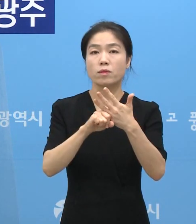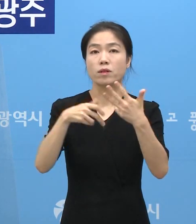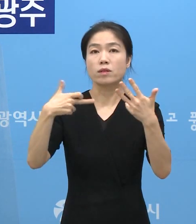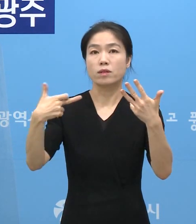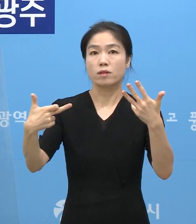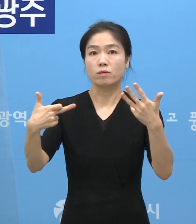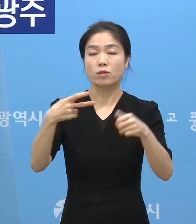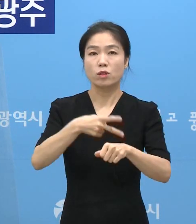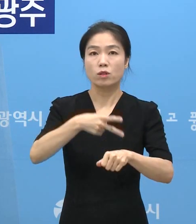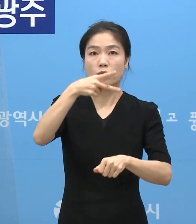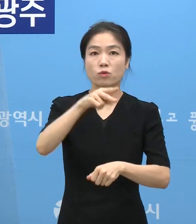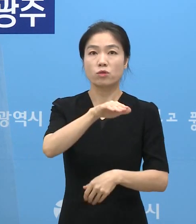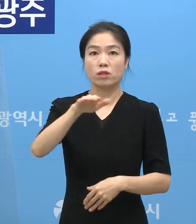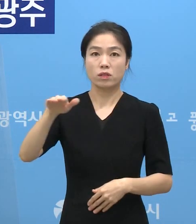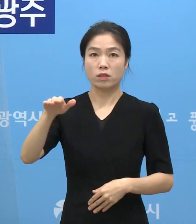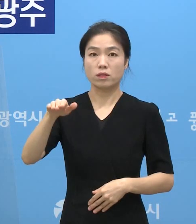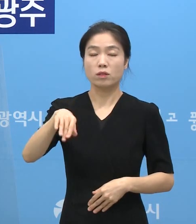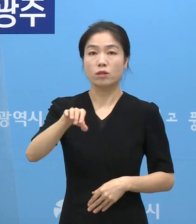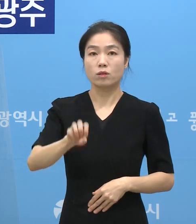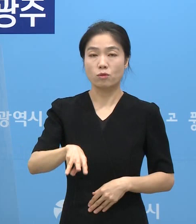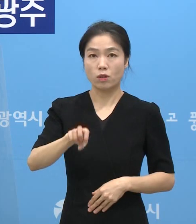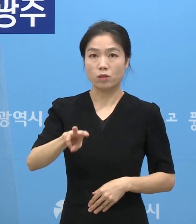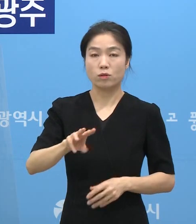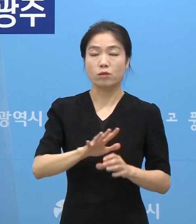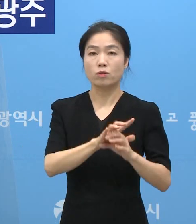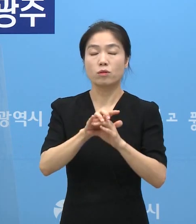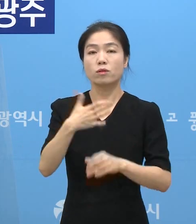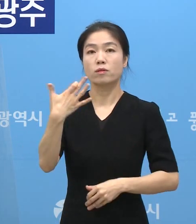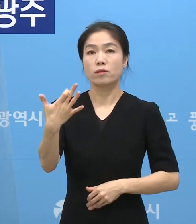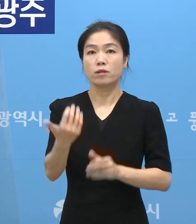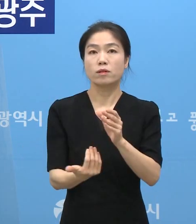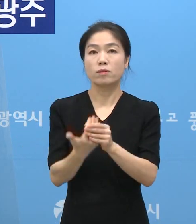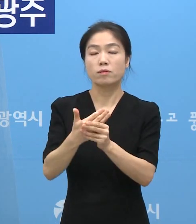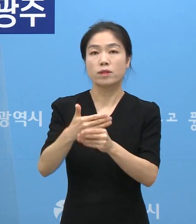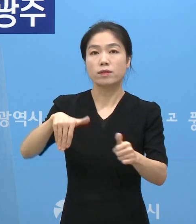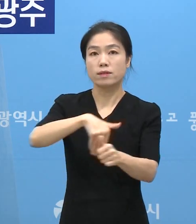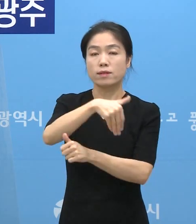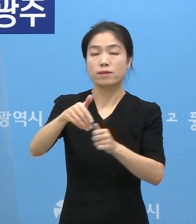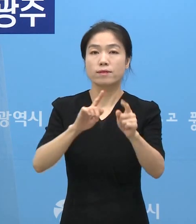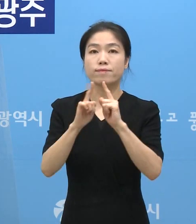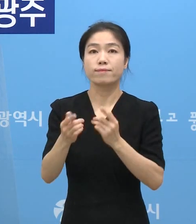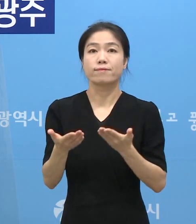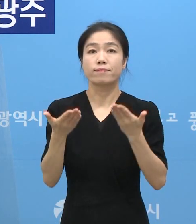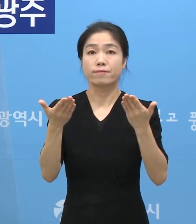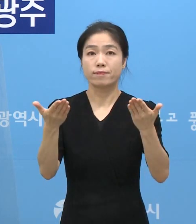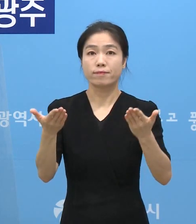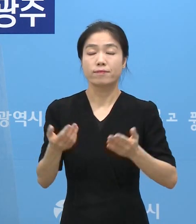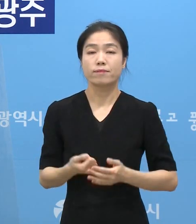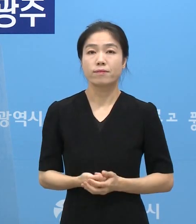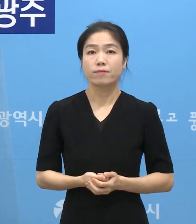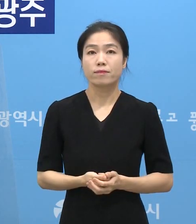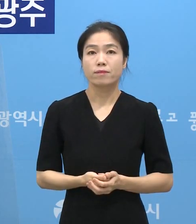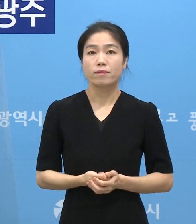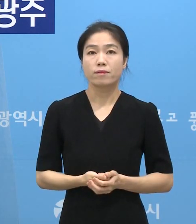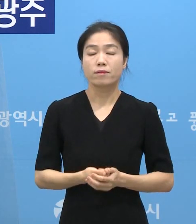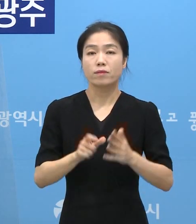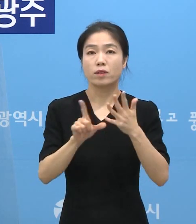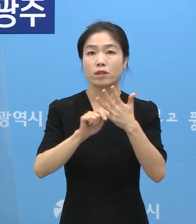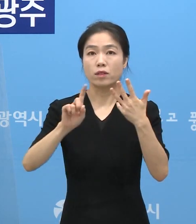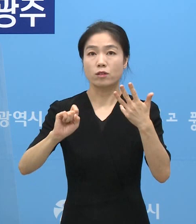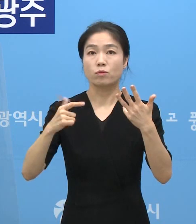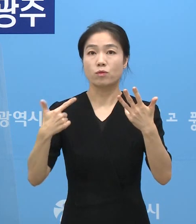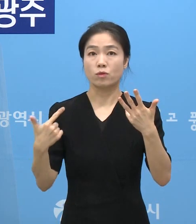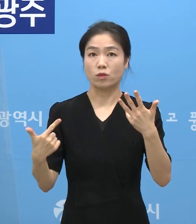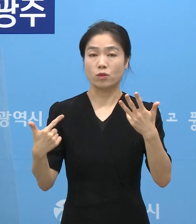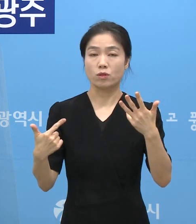14시 기준 광주광역시 코로나19 발생 현황을 말씀드리겠습니다. 8월 16일에는